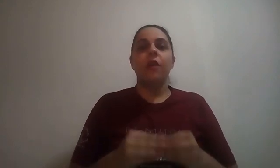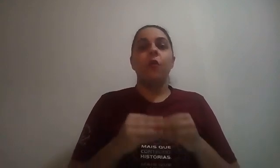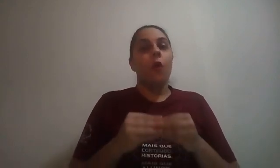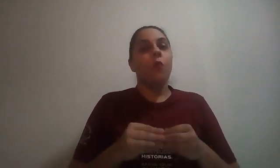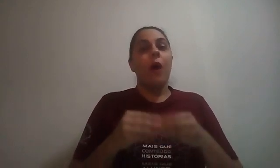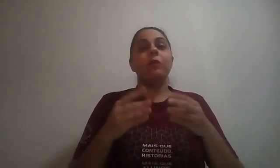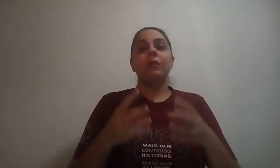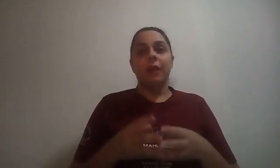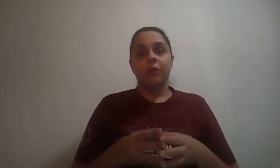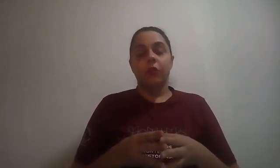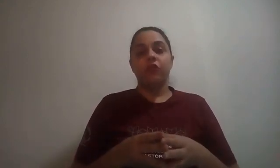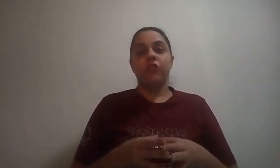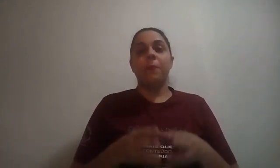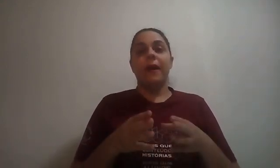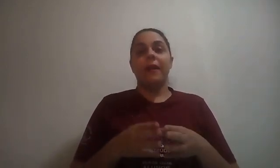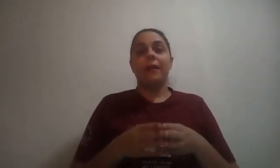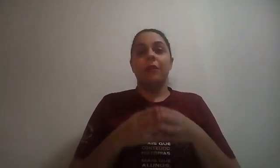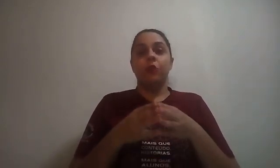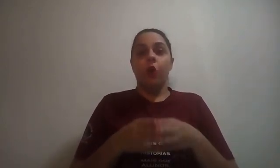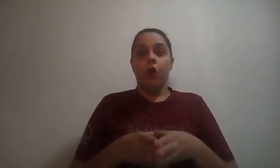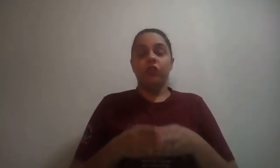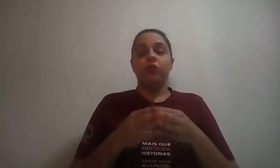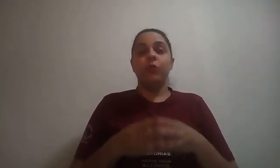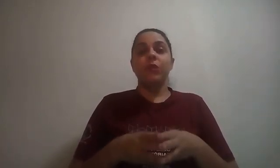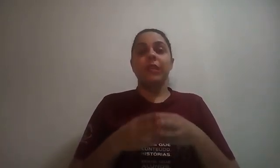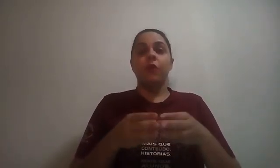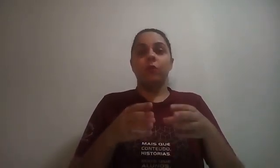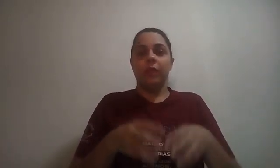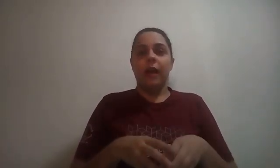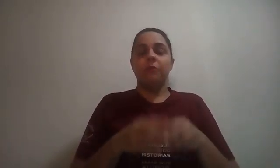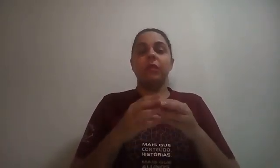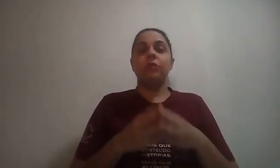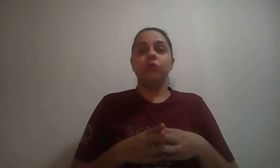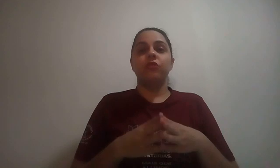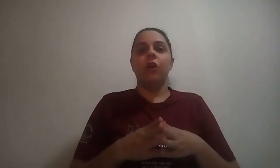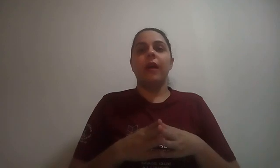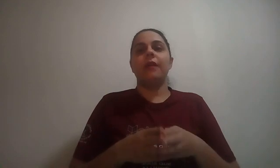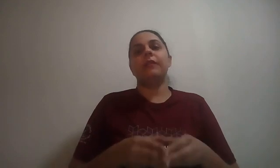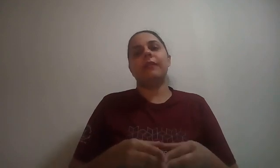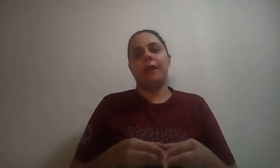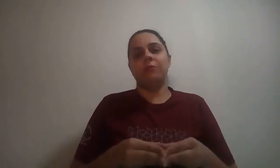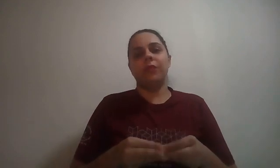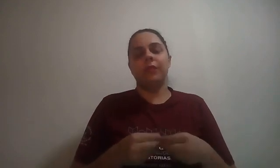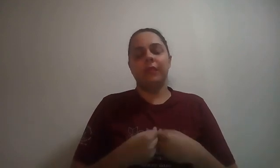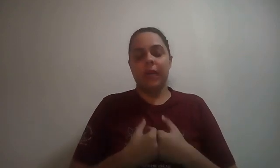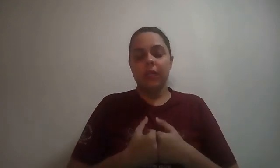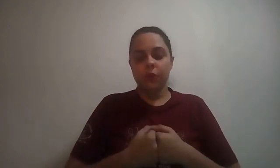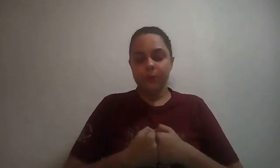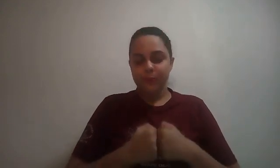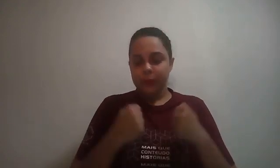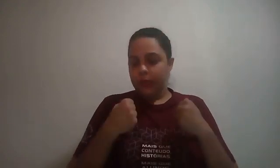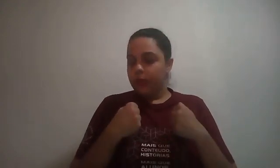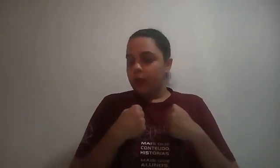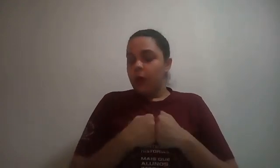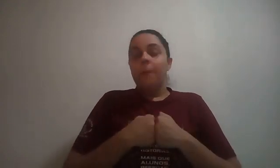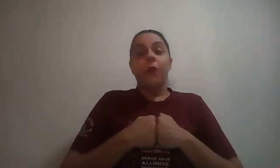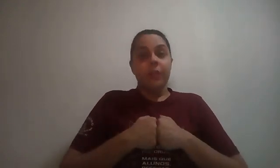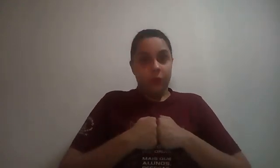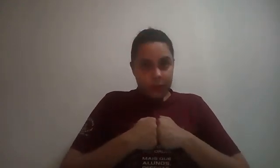com alta tecnologia para nós nos encontrarmos e nos localizarmos, certo? Por enquanto,